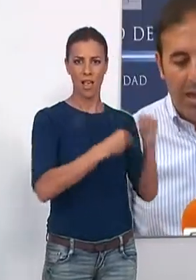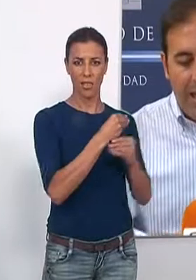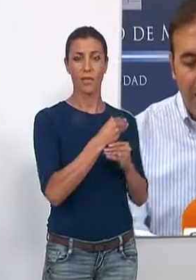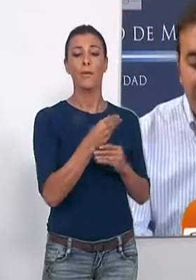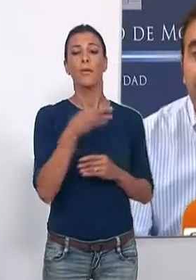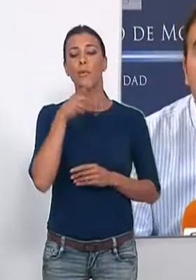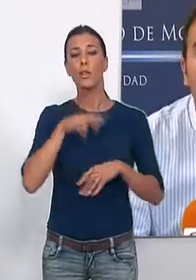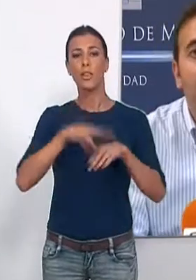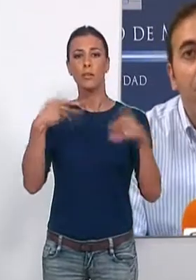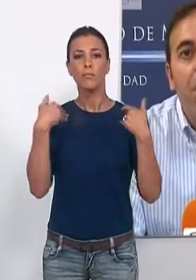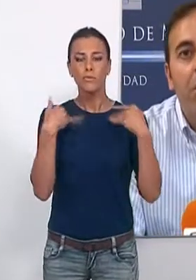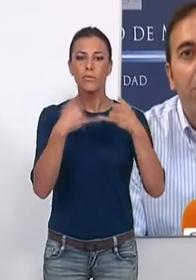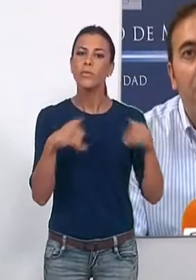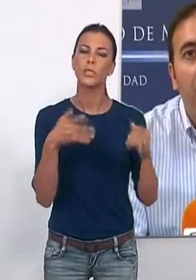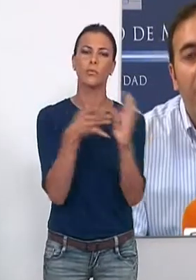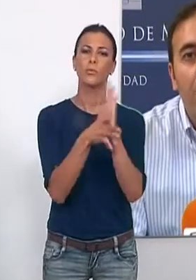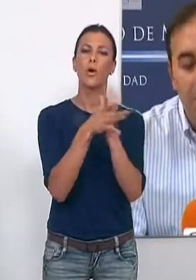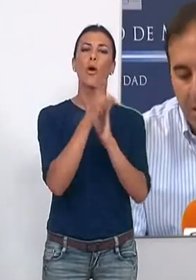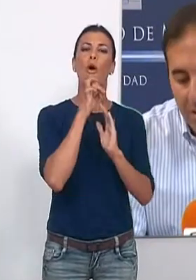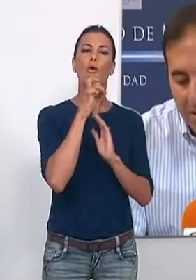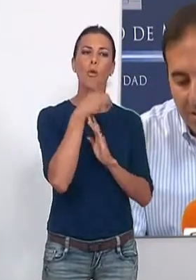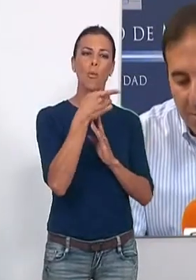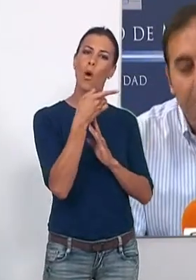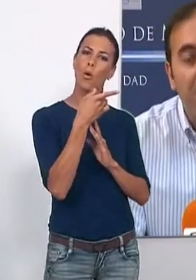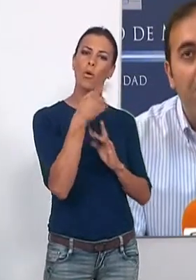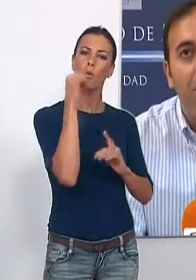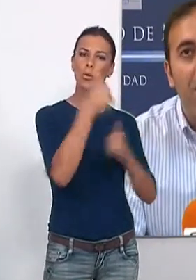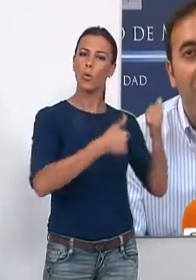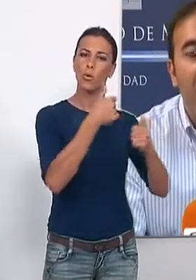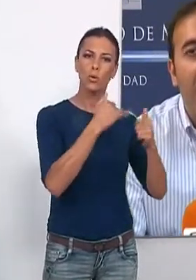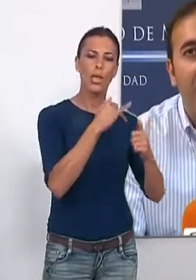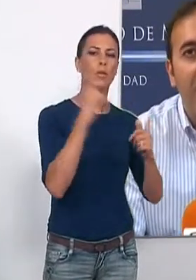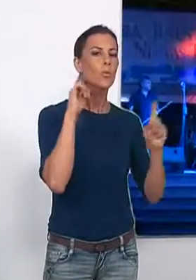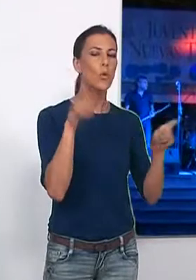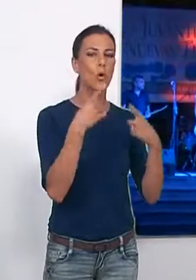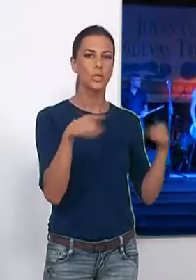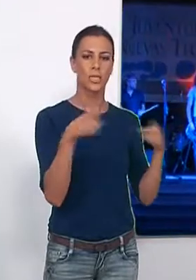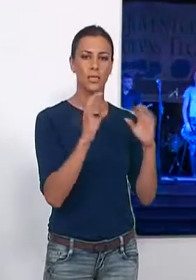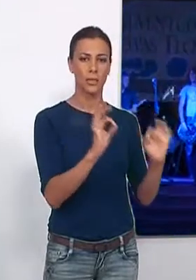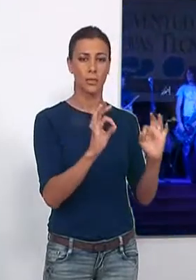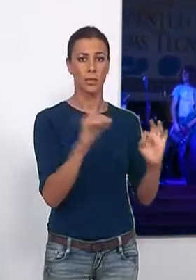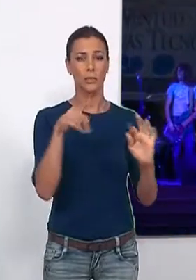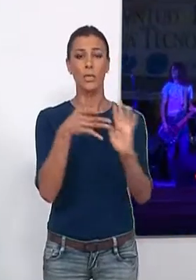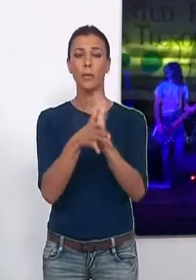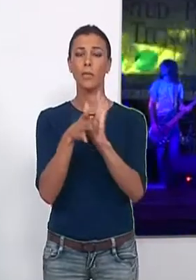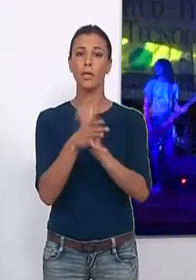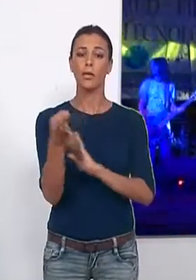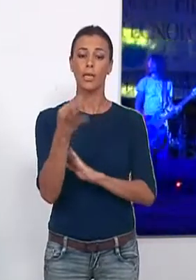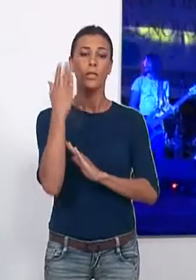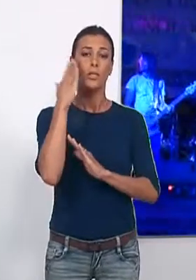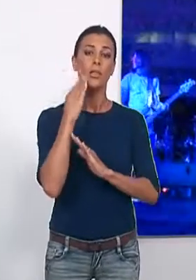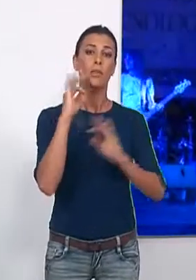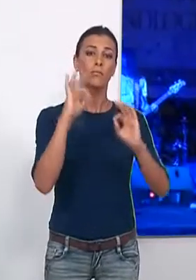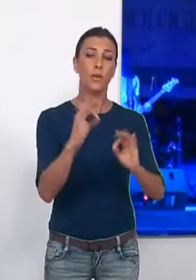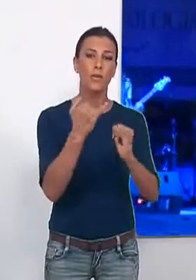edil de fiestas explicaba en qué consiste la renovación de este concurso musical. También explicó que el día de la